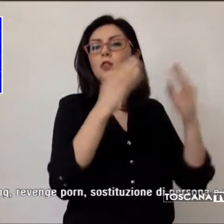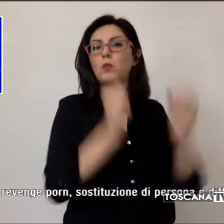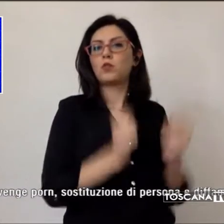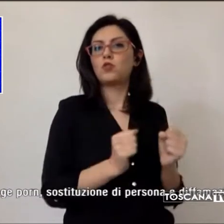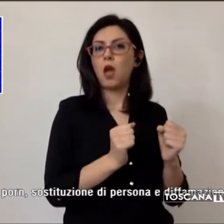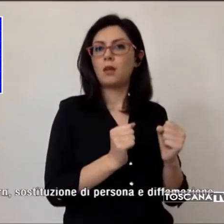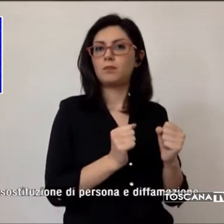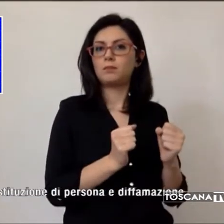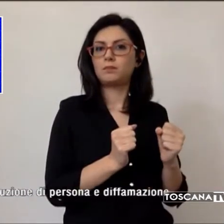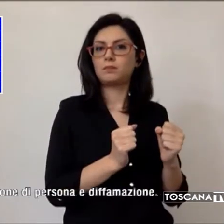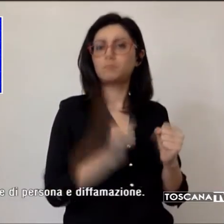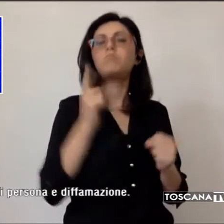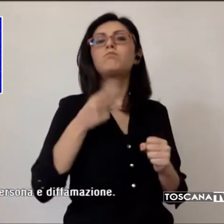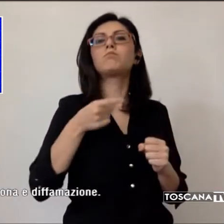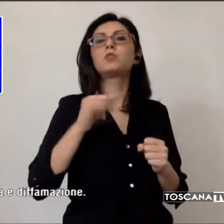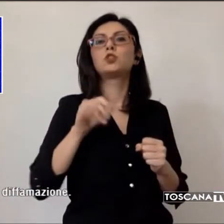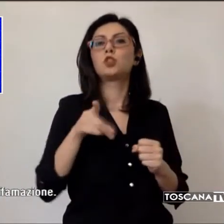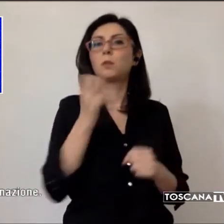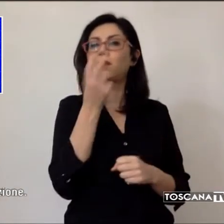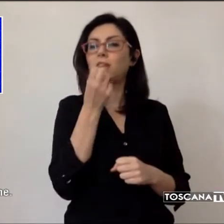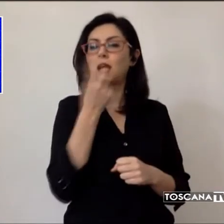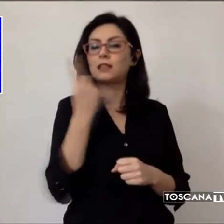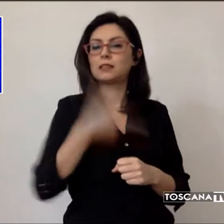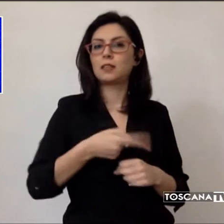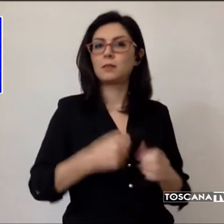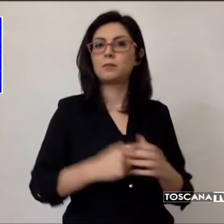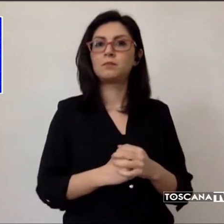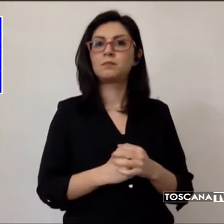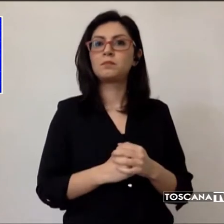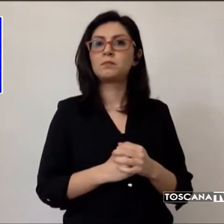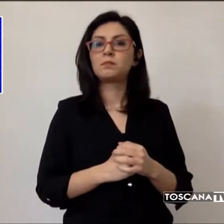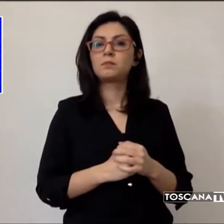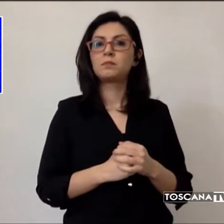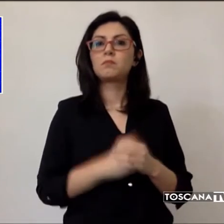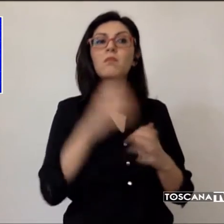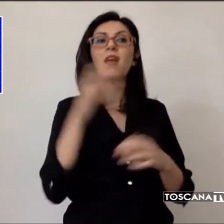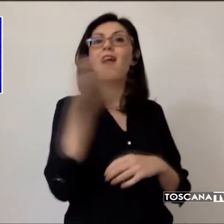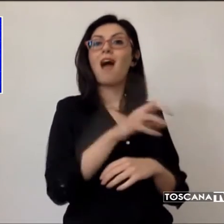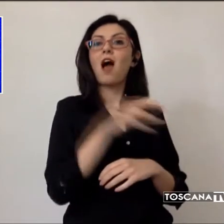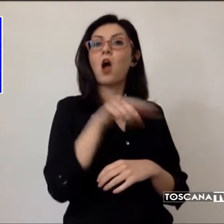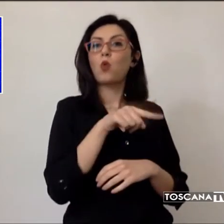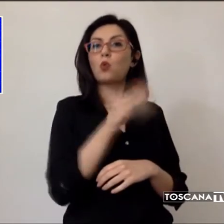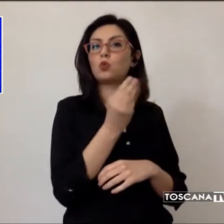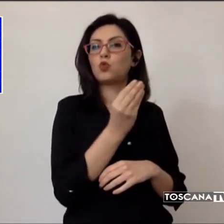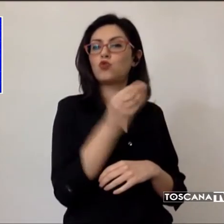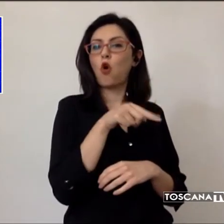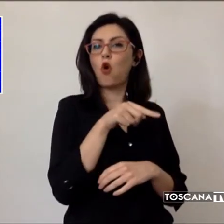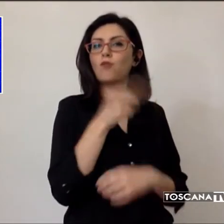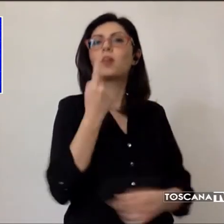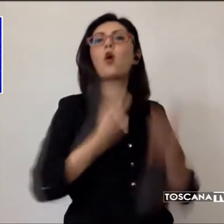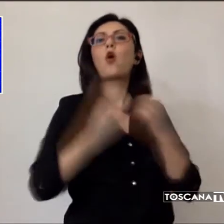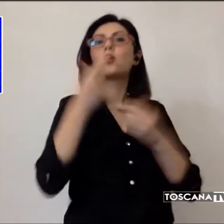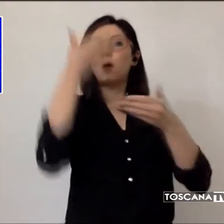dal GIP di Firenze. Le accuse a carico del giovane originario del Marocco